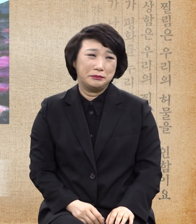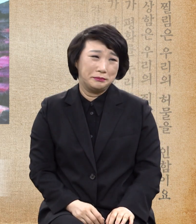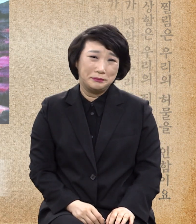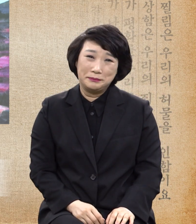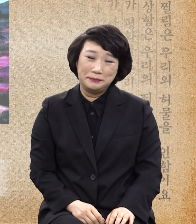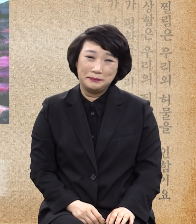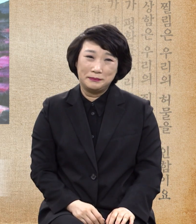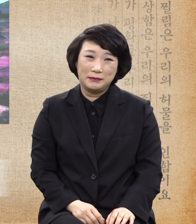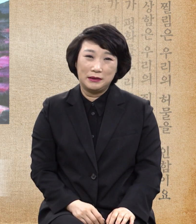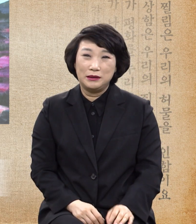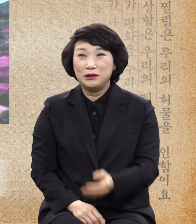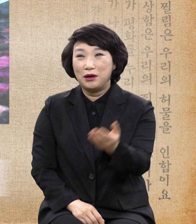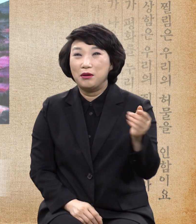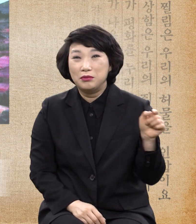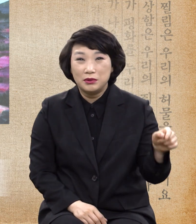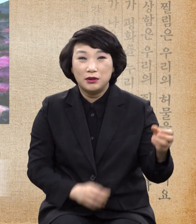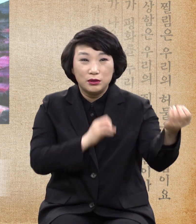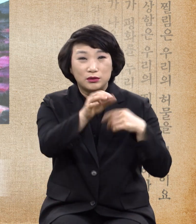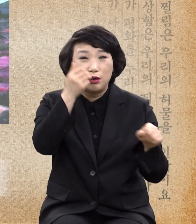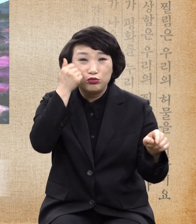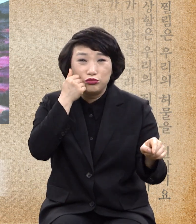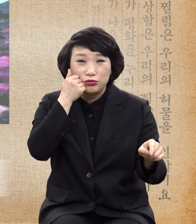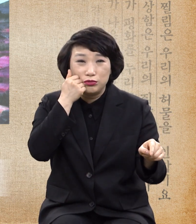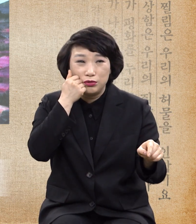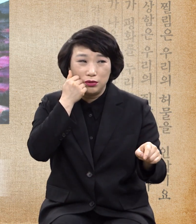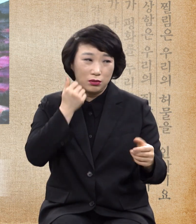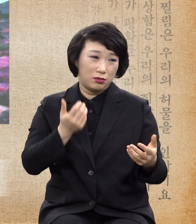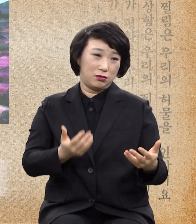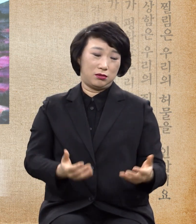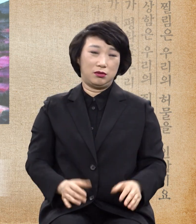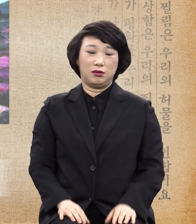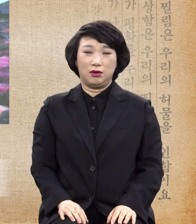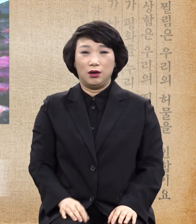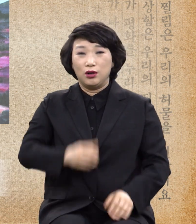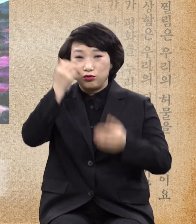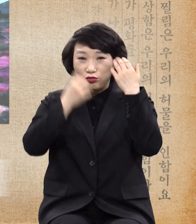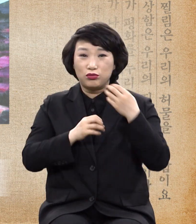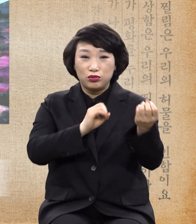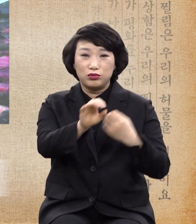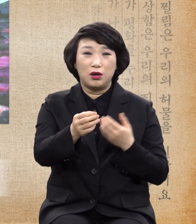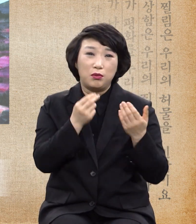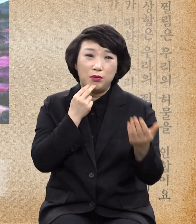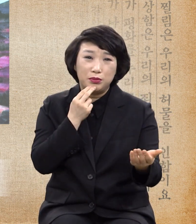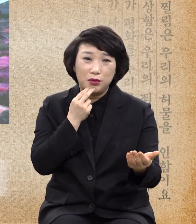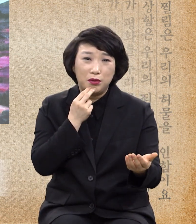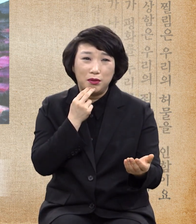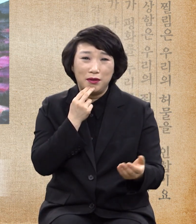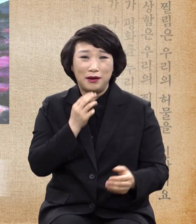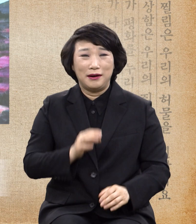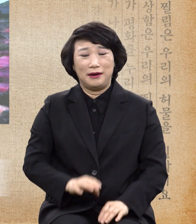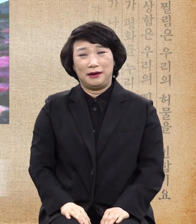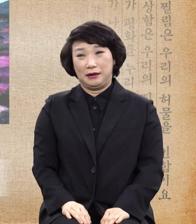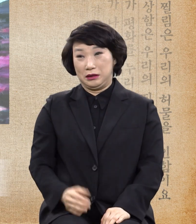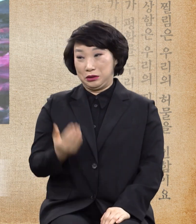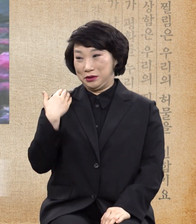누가 사정 들어주요? 누구도 사정 들어주지 않아 지난 금요철에도